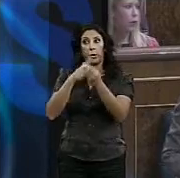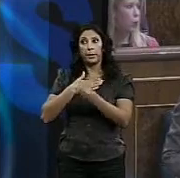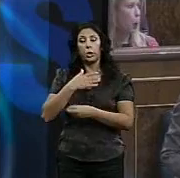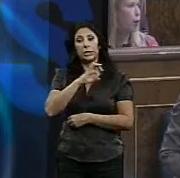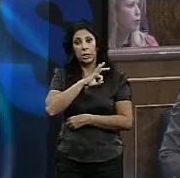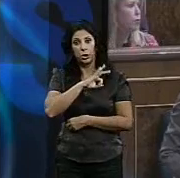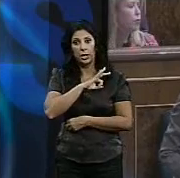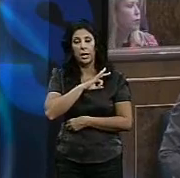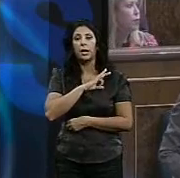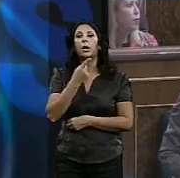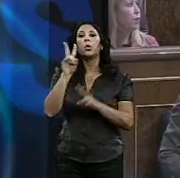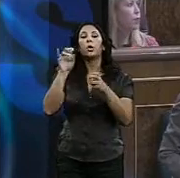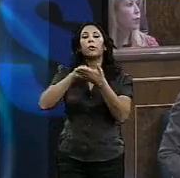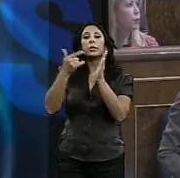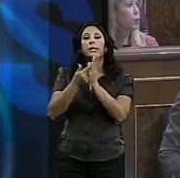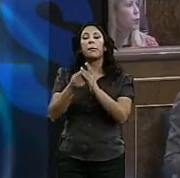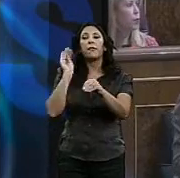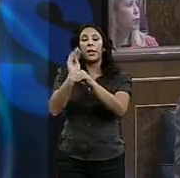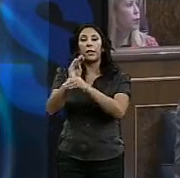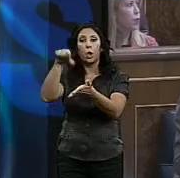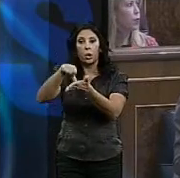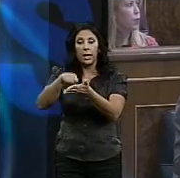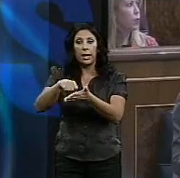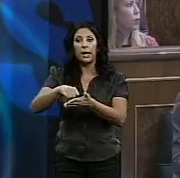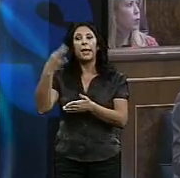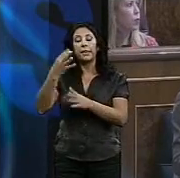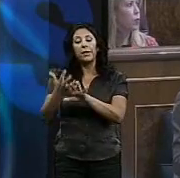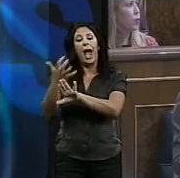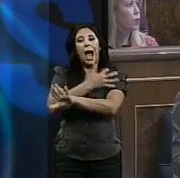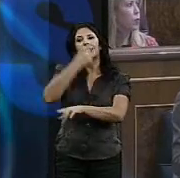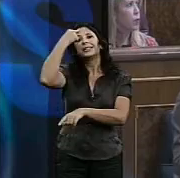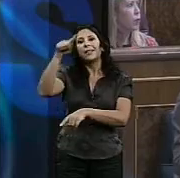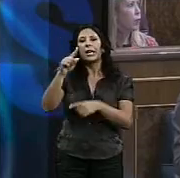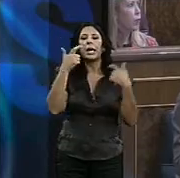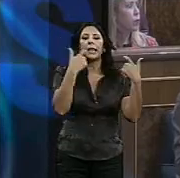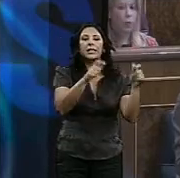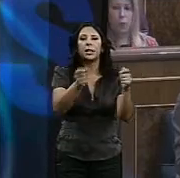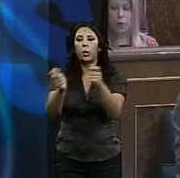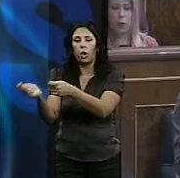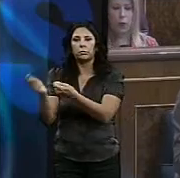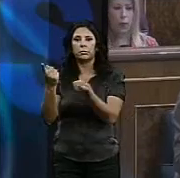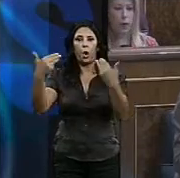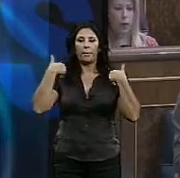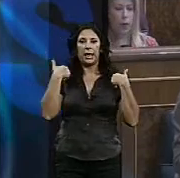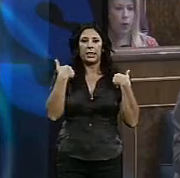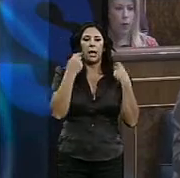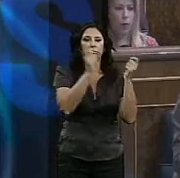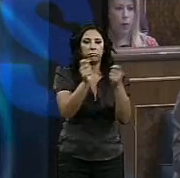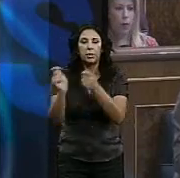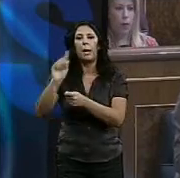sistema de financiación local tiene que residir sobre una distribución de competencias tiene que residir primero por saber